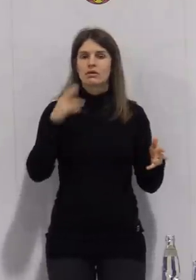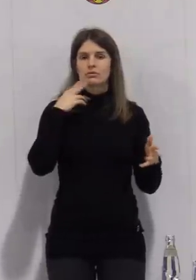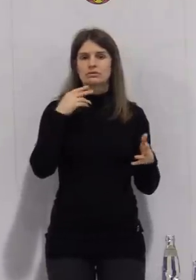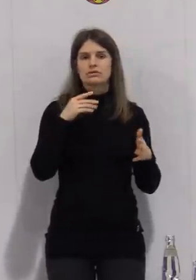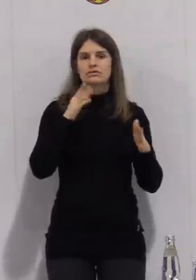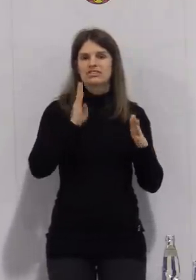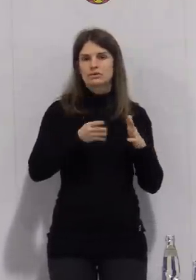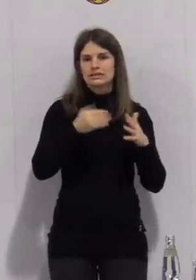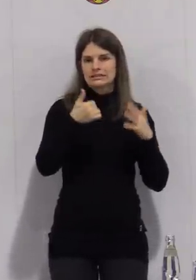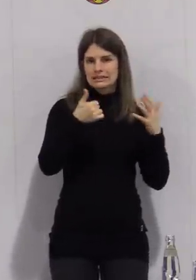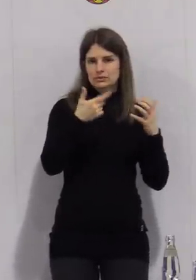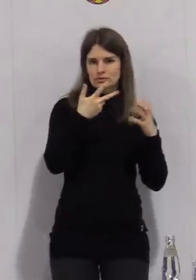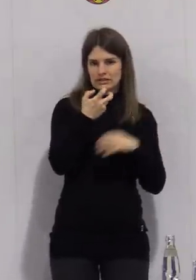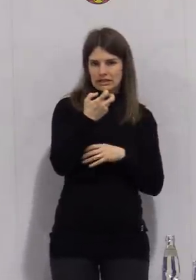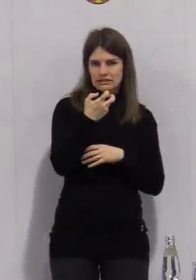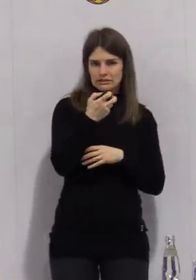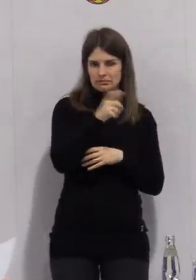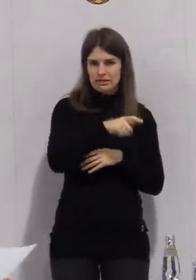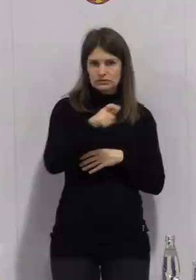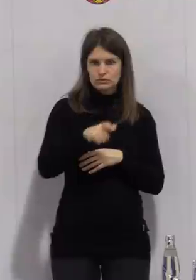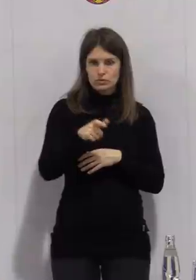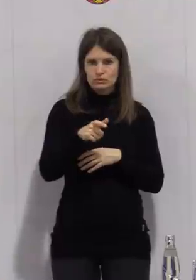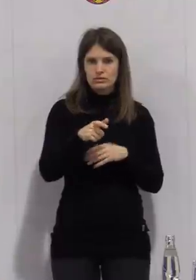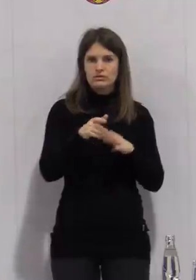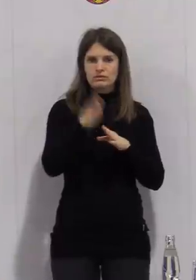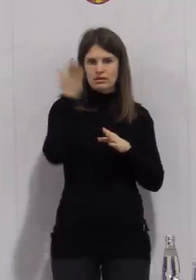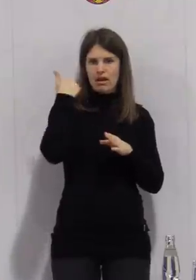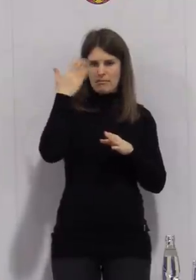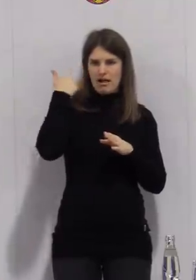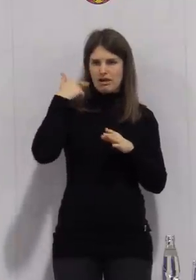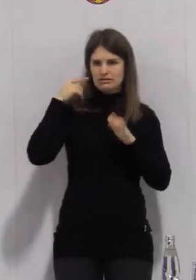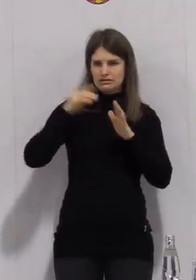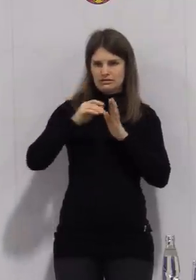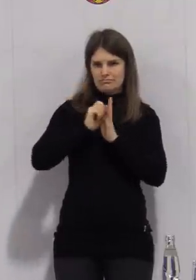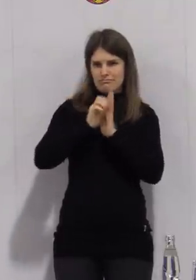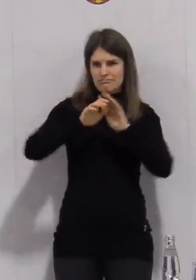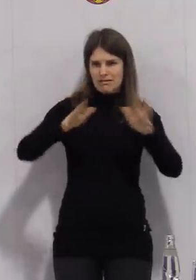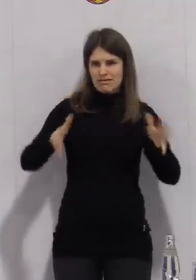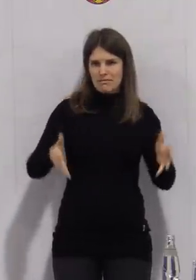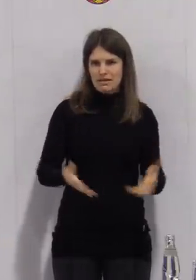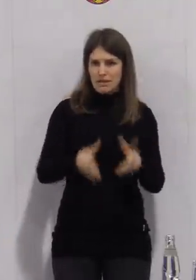verstorbenen Personen von Beginn der Pandemie in unserem Landkreis